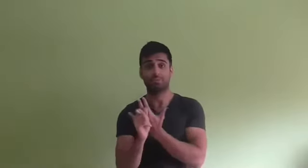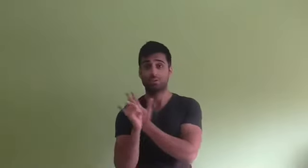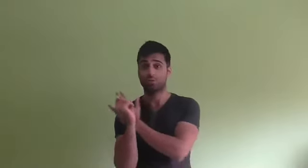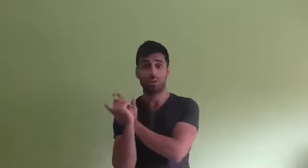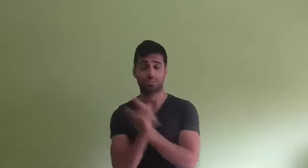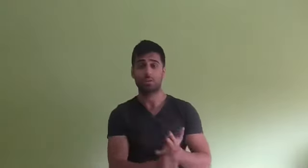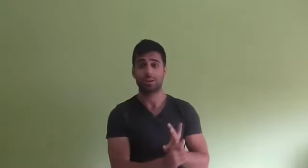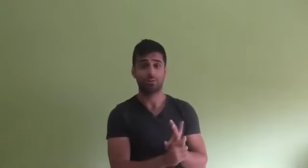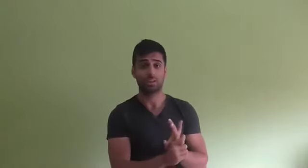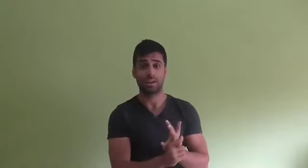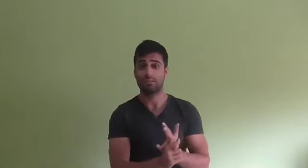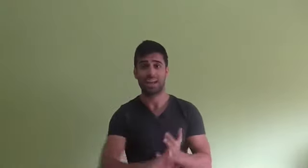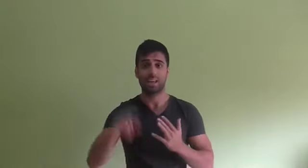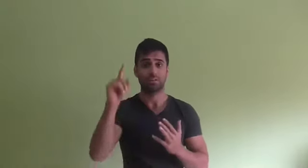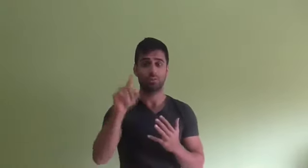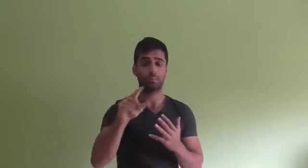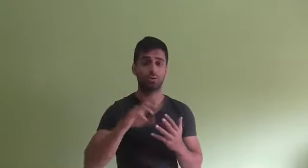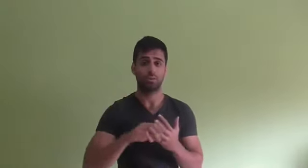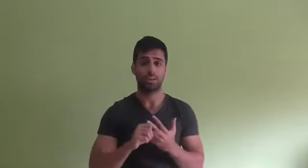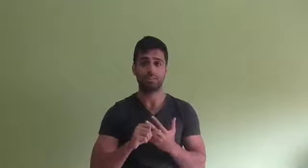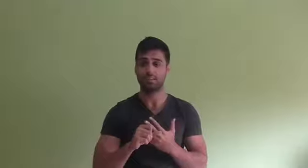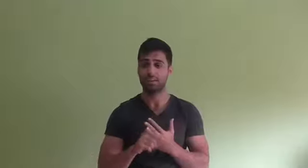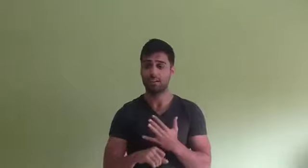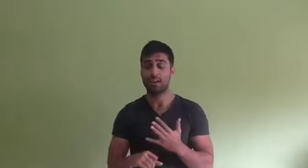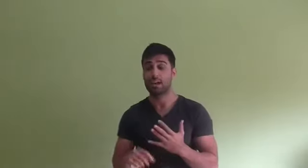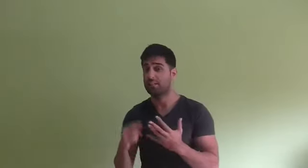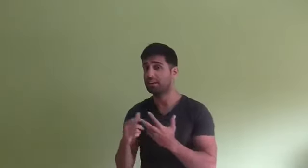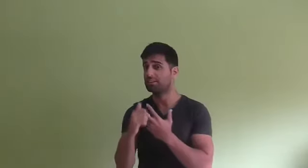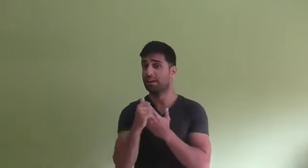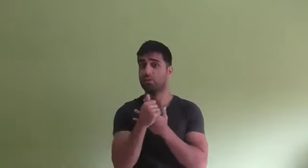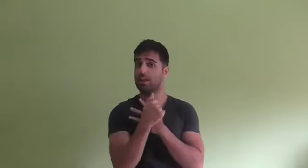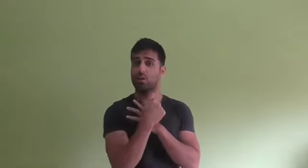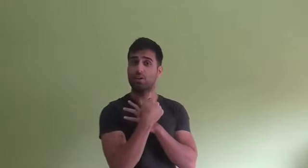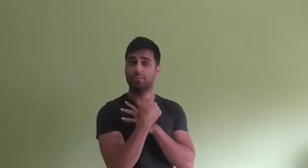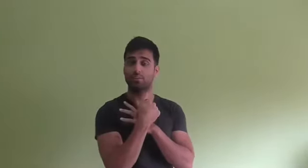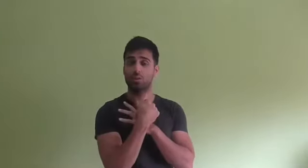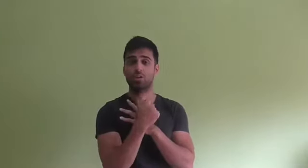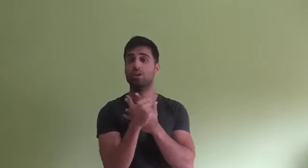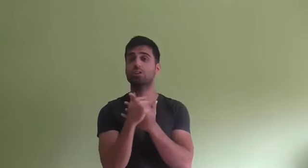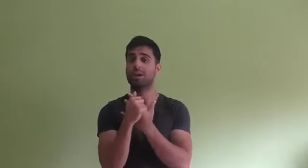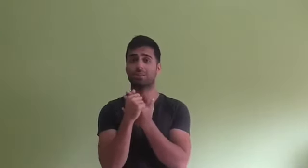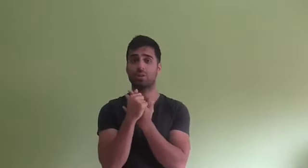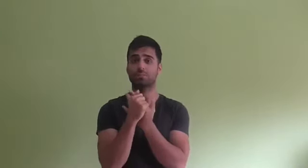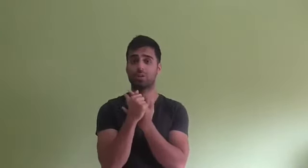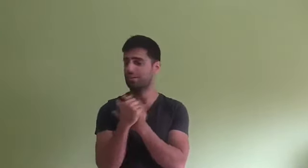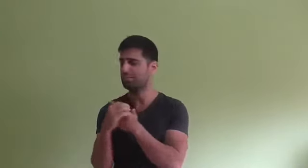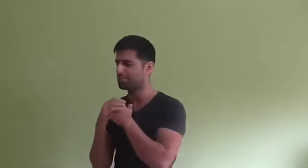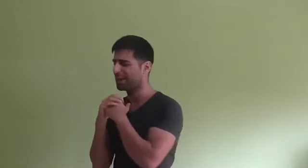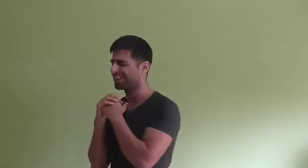Jeff Bezos nunca se tomaron un día libre y que tú tampoco lo deberías hacer, que deberías recortar horas de sueño y tomar drogas cognitivas para